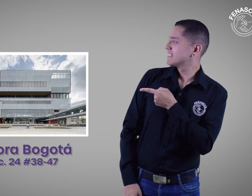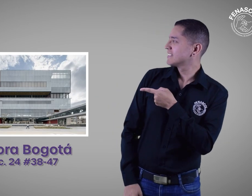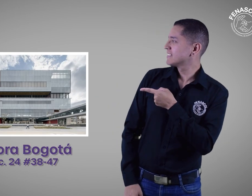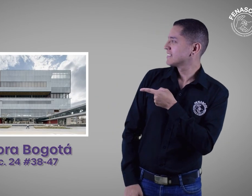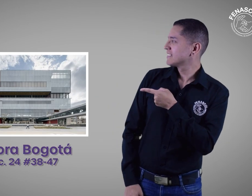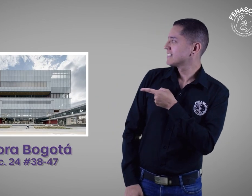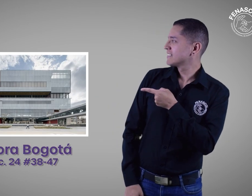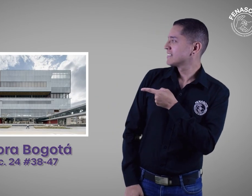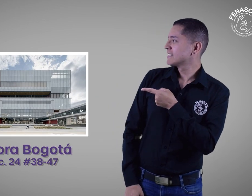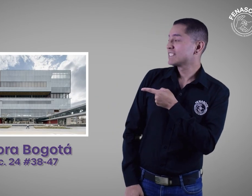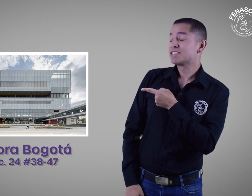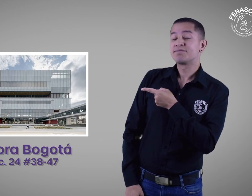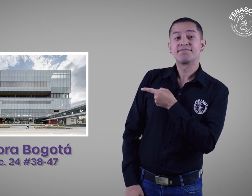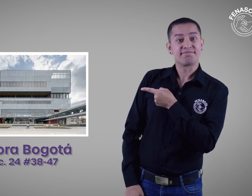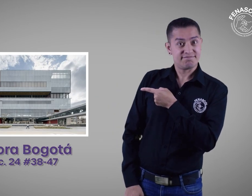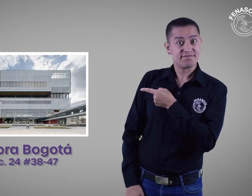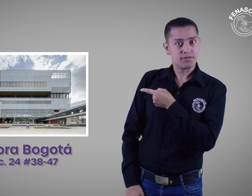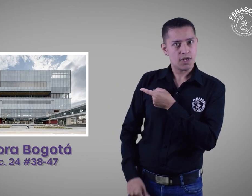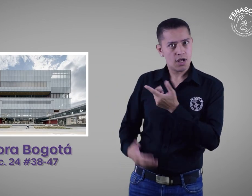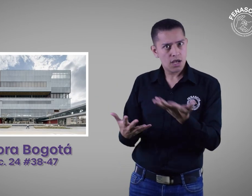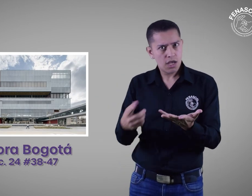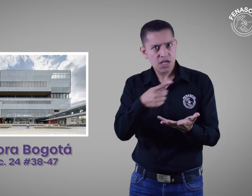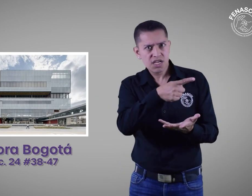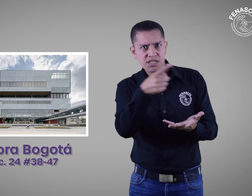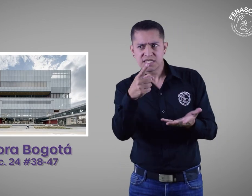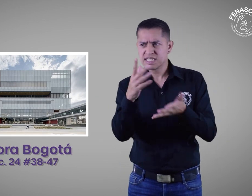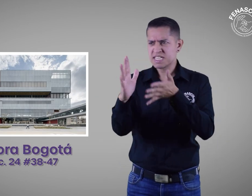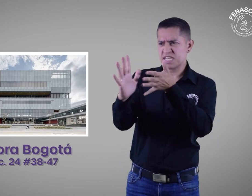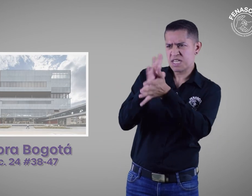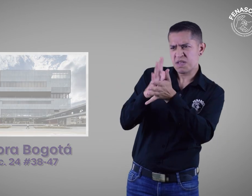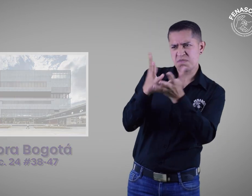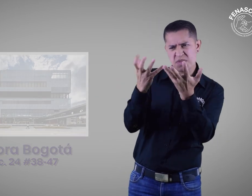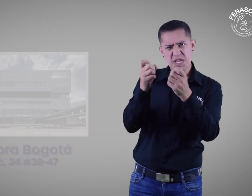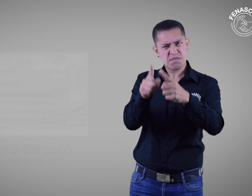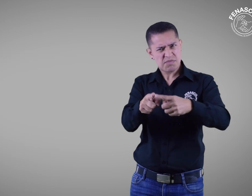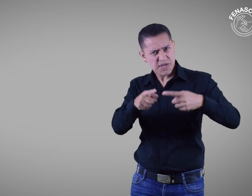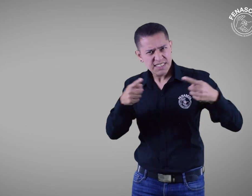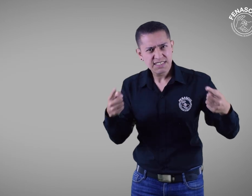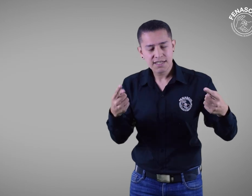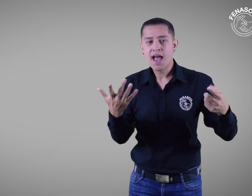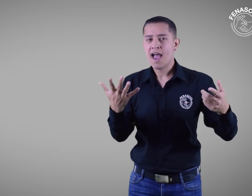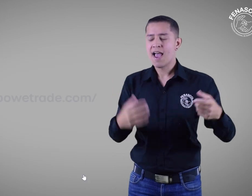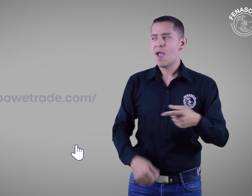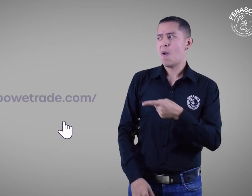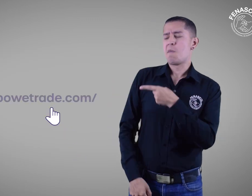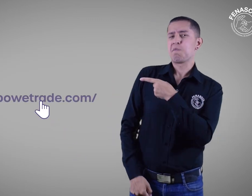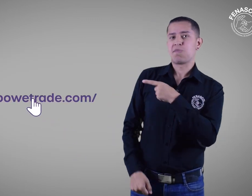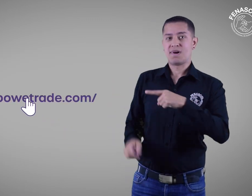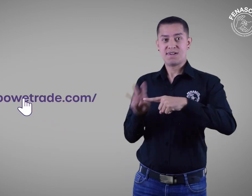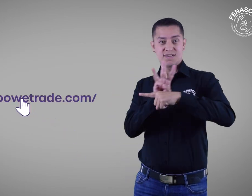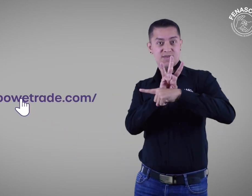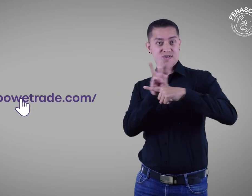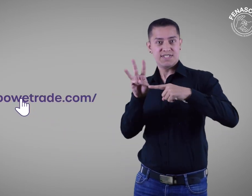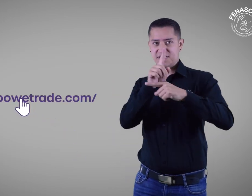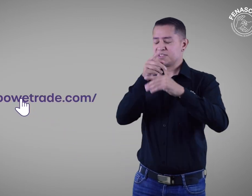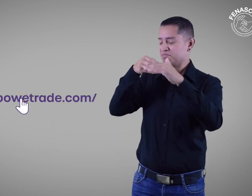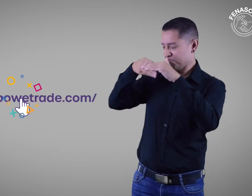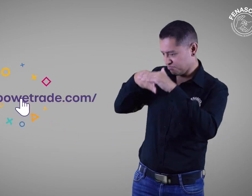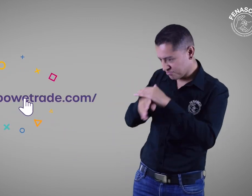número 3847, Agora, Bogotá. Para más información, visita la página web de WeTrade,